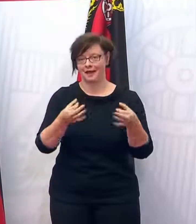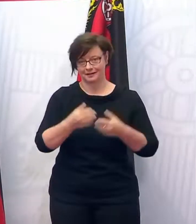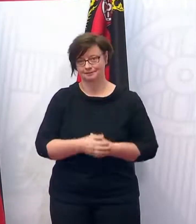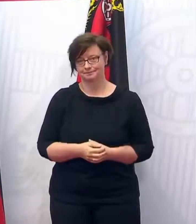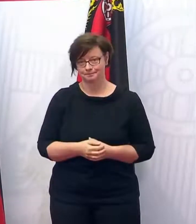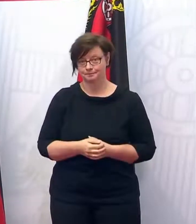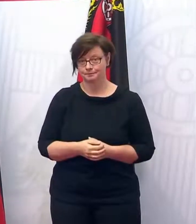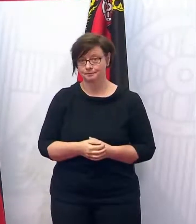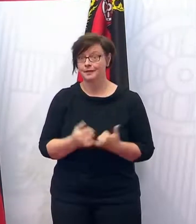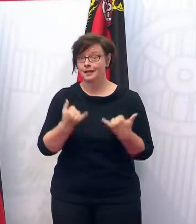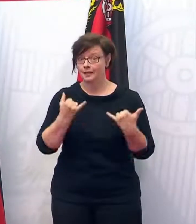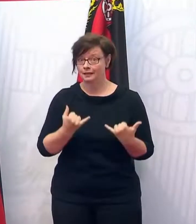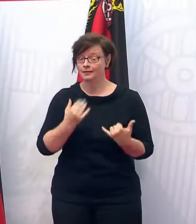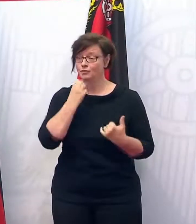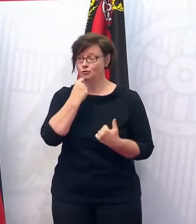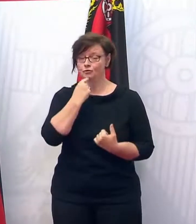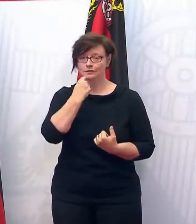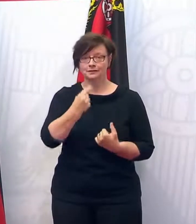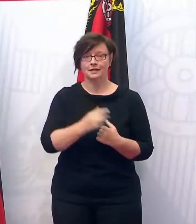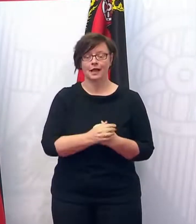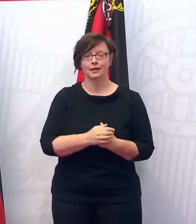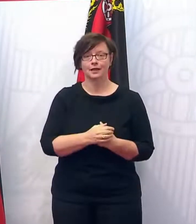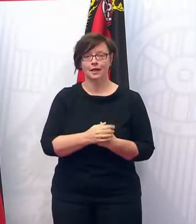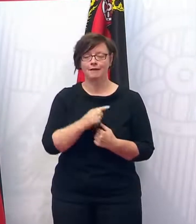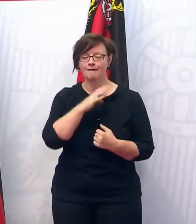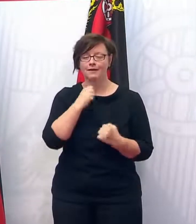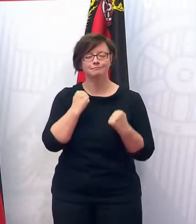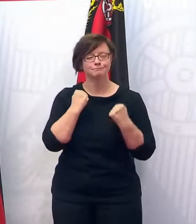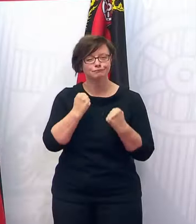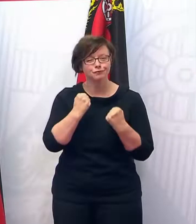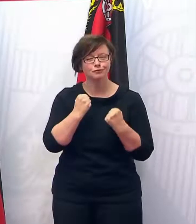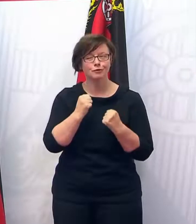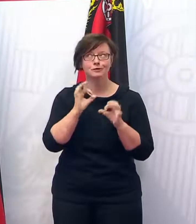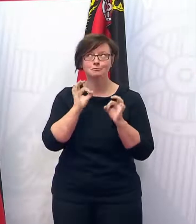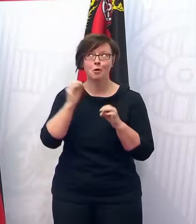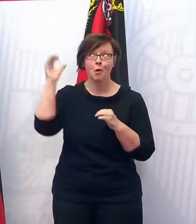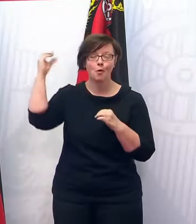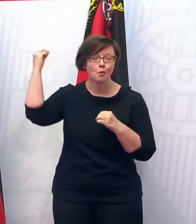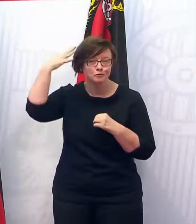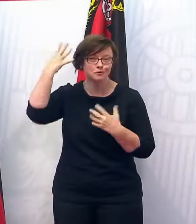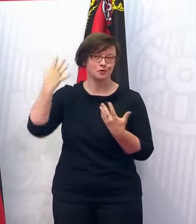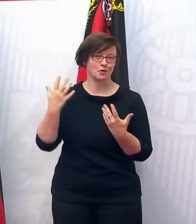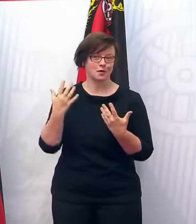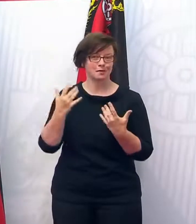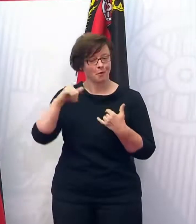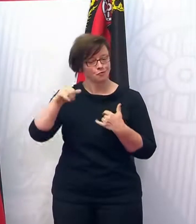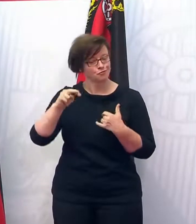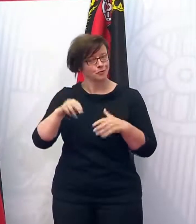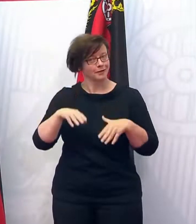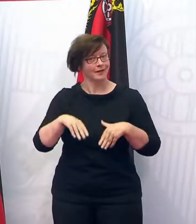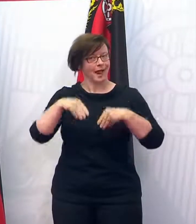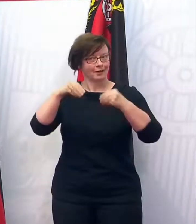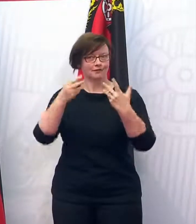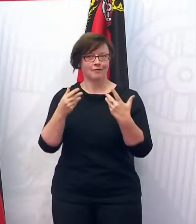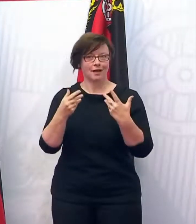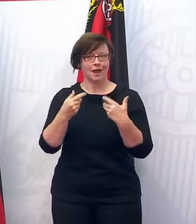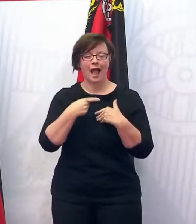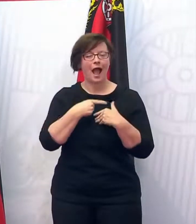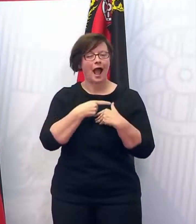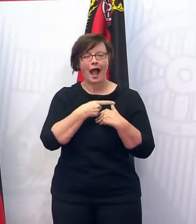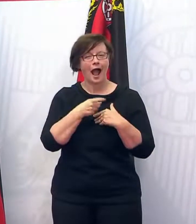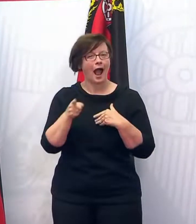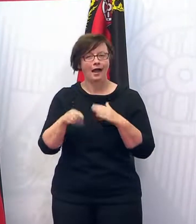Stelle vielleicht auch noch mal sagen, dass wir mit viel Zuversicht und gutem Wetter jetzt auch in diesen Juni starten. Und wenn auch noch nicht alles